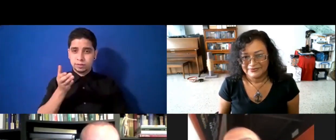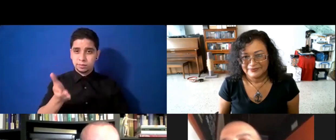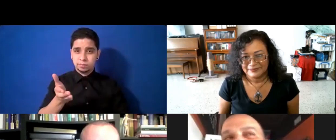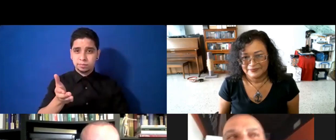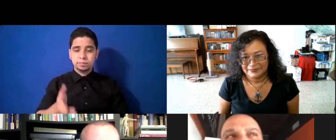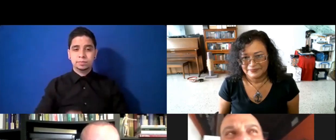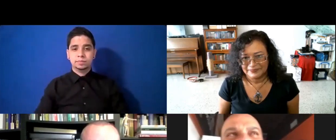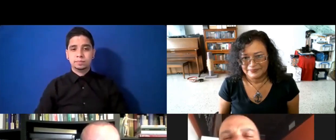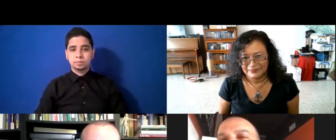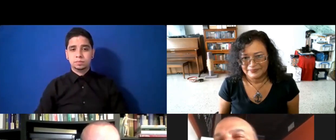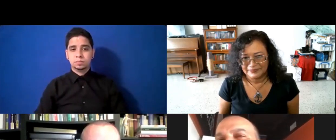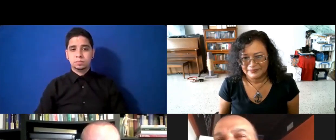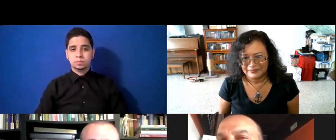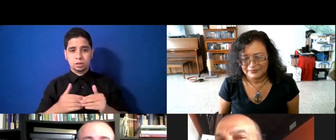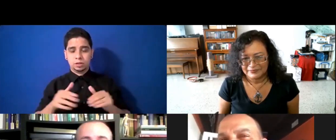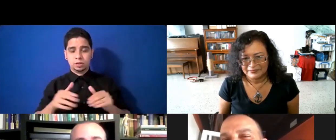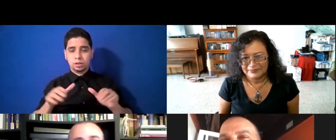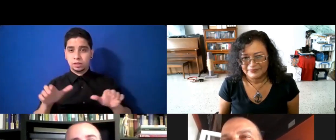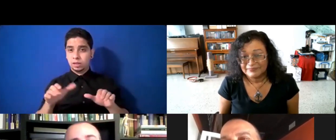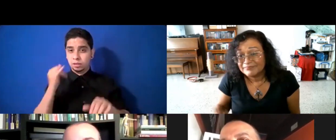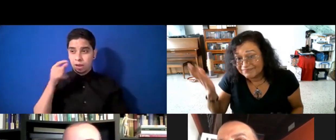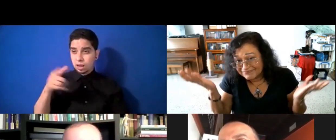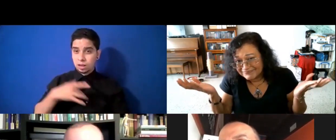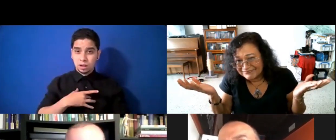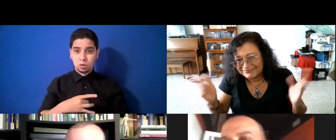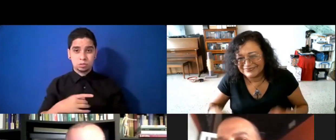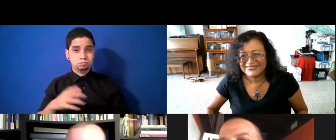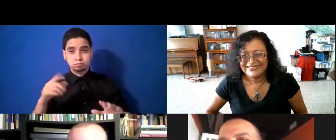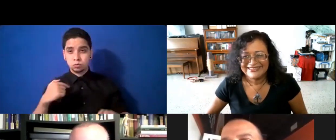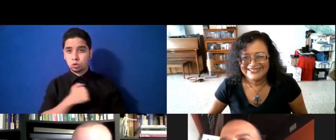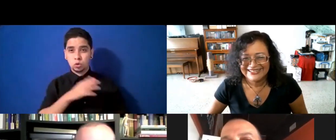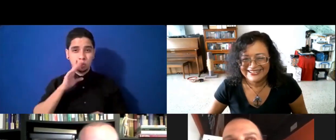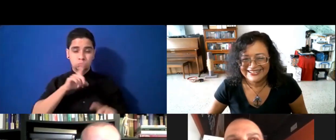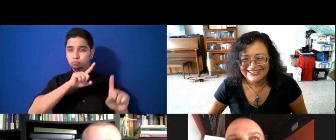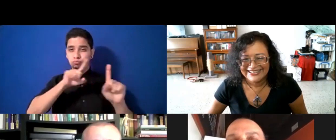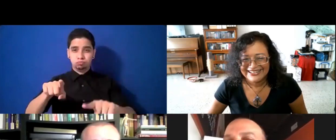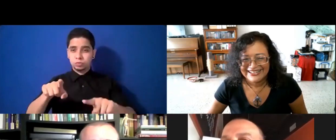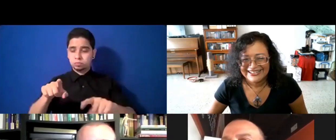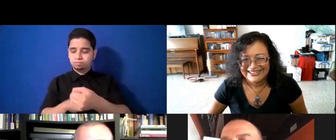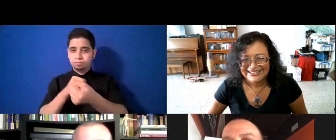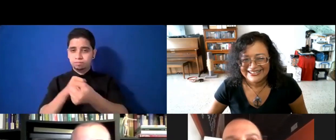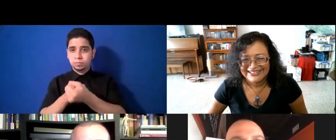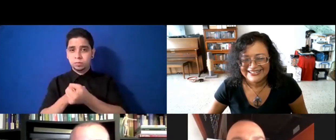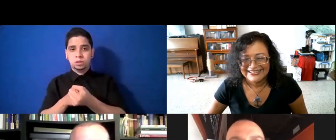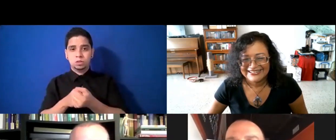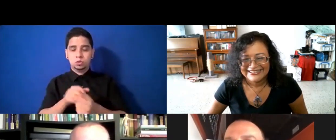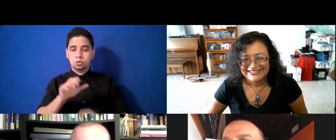sea lo que sea, si a él le gusta, pues, ahí vamos a estar con él, yo siempre le decía, tú tratas de ser, lo mejor que tú